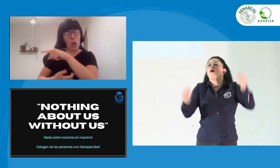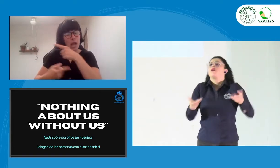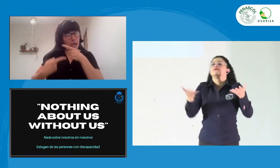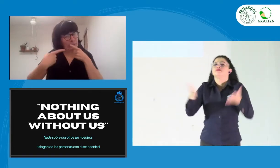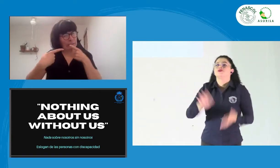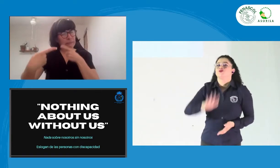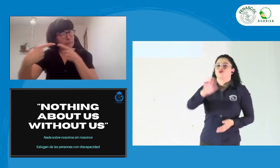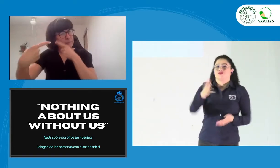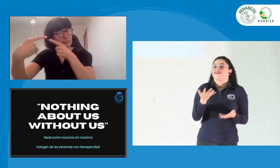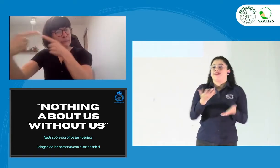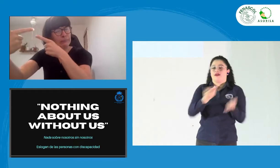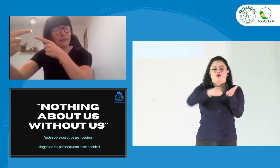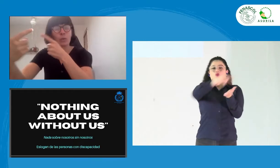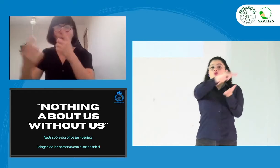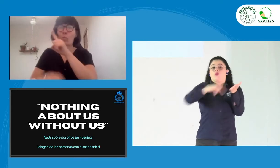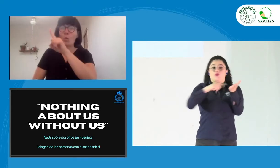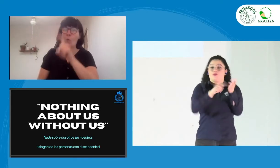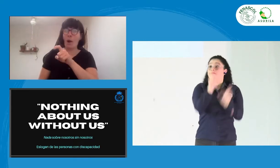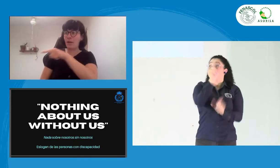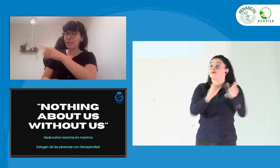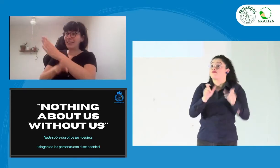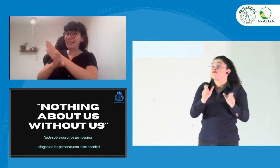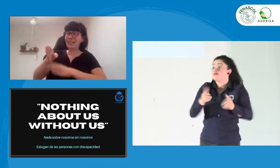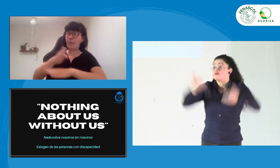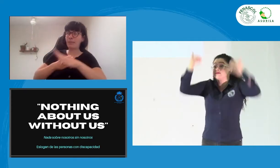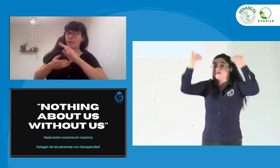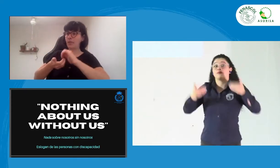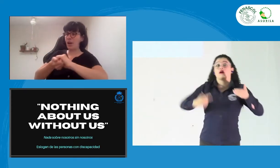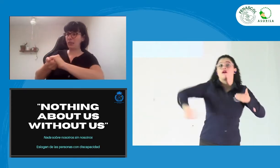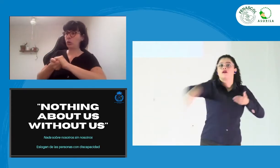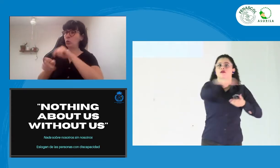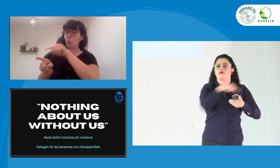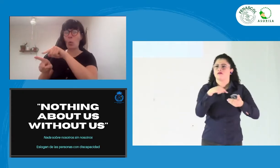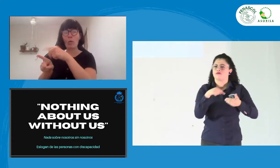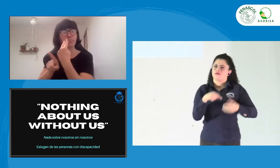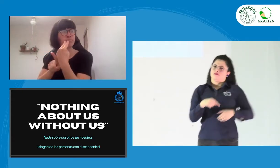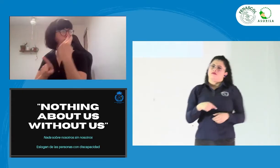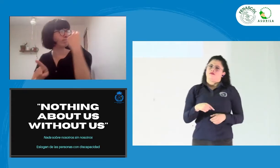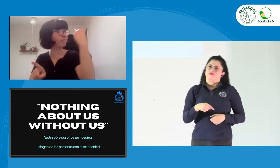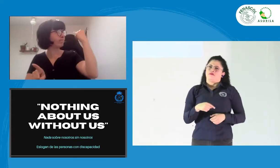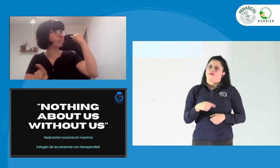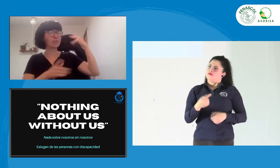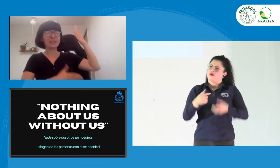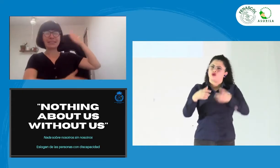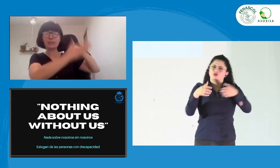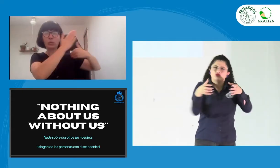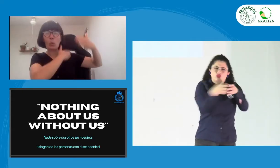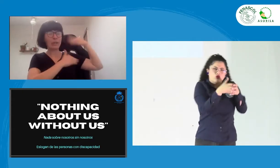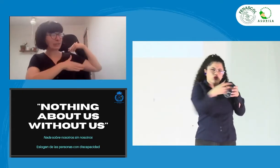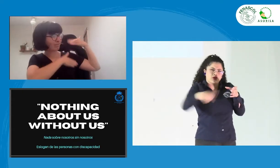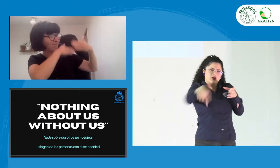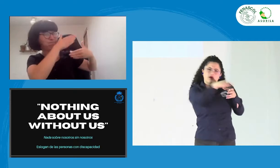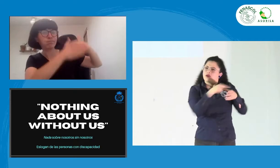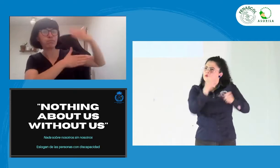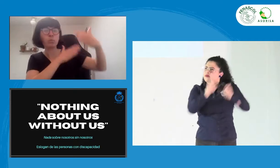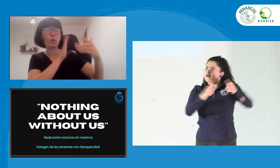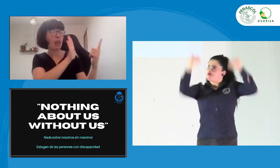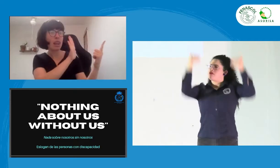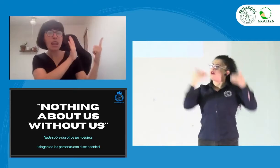el asociacionismo de las personas con discapacidad. ¿Y de qué trata esta frase? Es de ver al